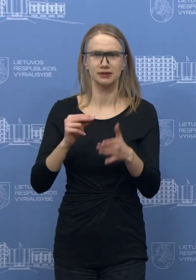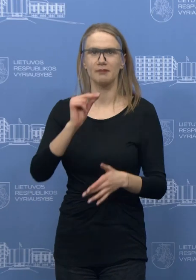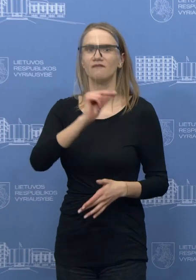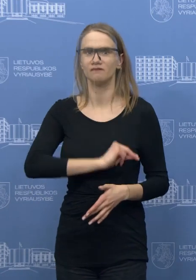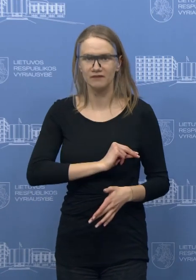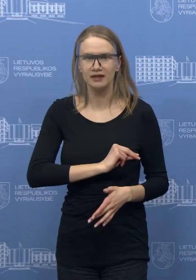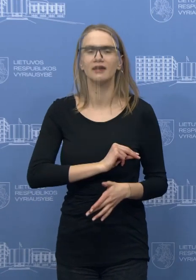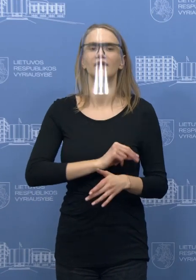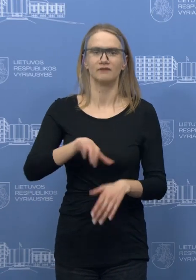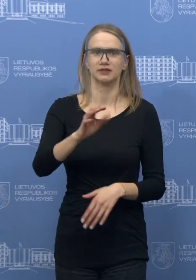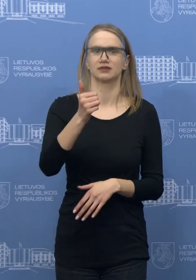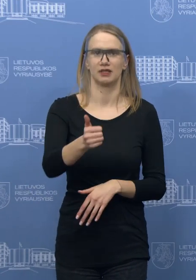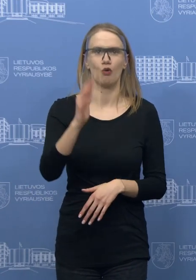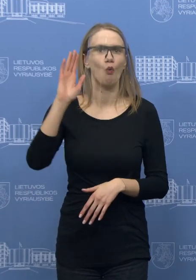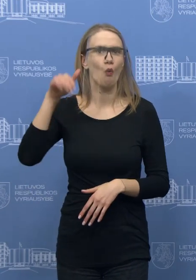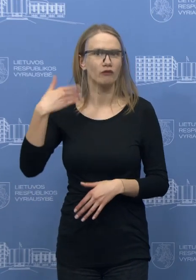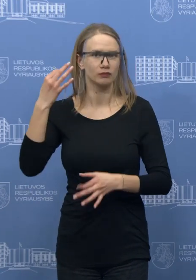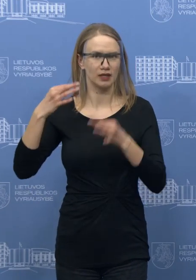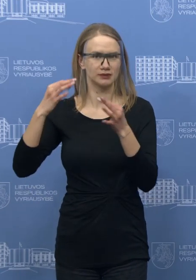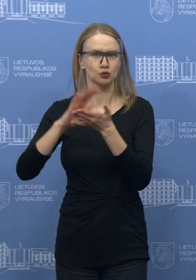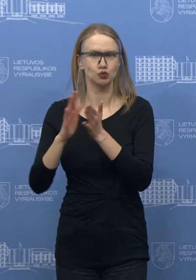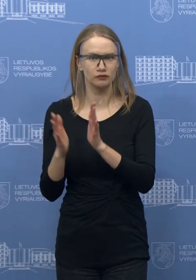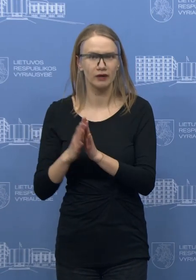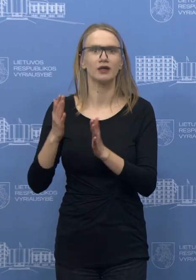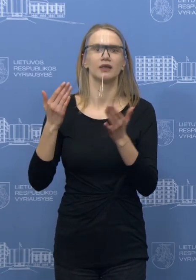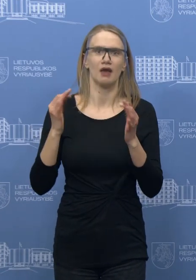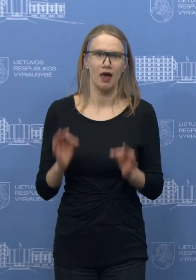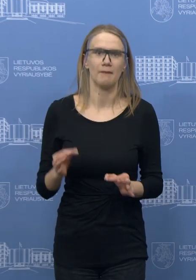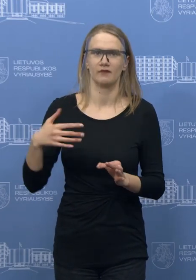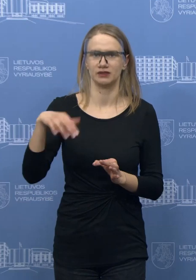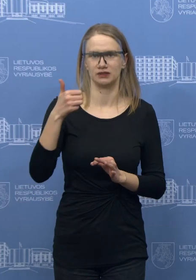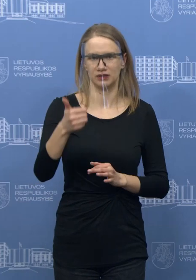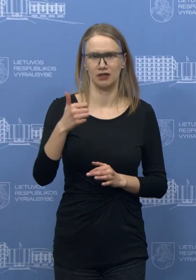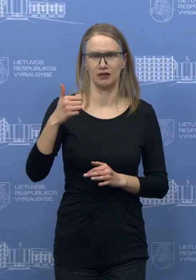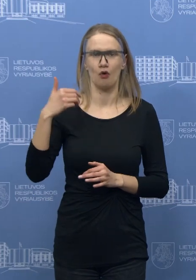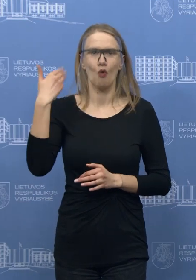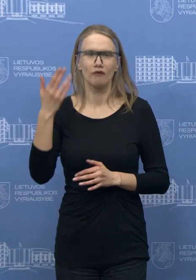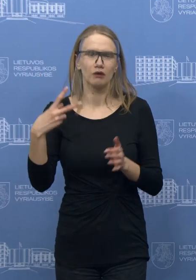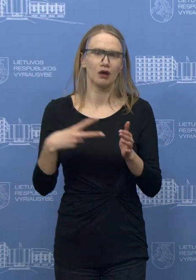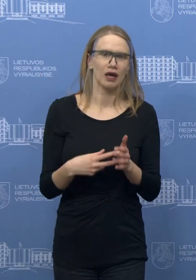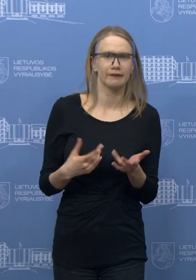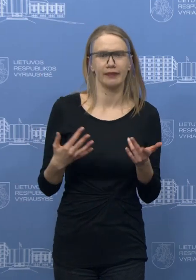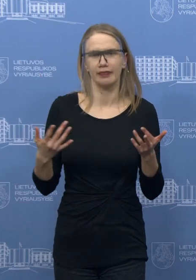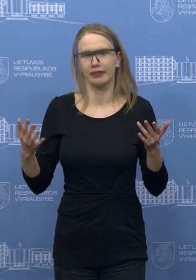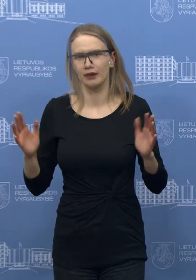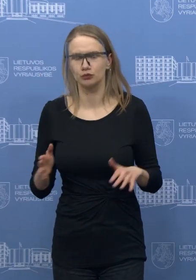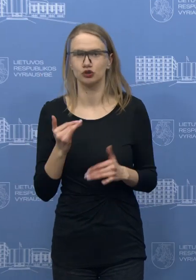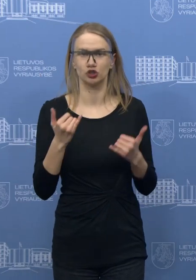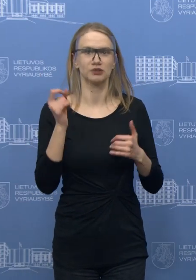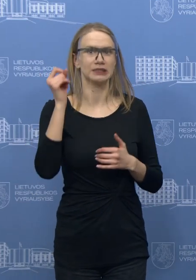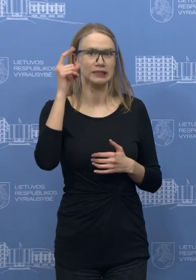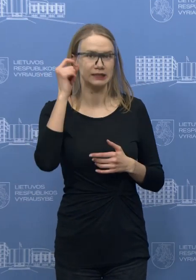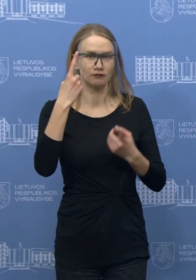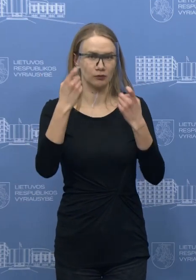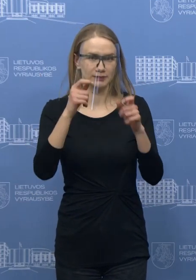o šiandien sprendimai buvo tik teisiniai padaryti. Šitą sistemą jau yra funkcionuojantį ir tikrai šio ryto duomenimis jau yra pakankamai